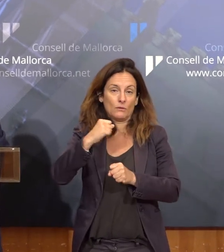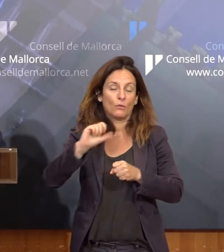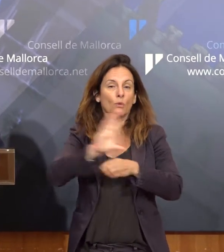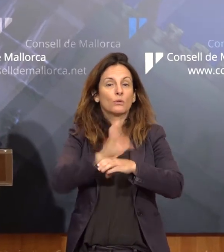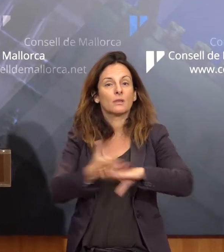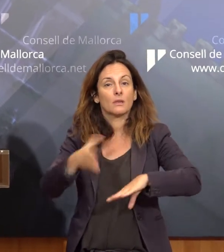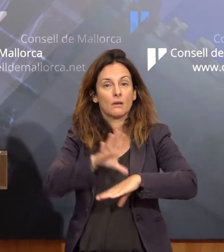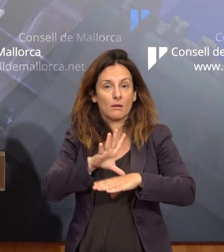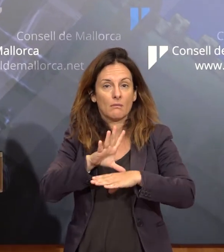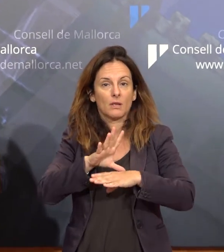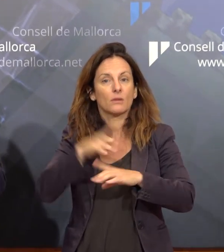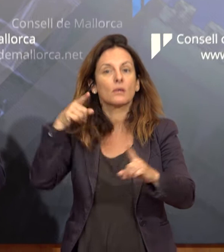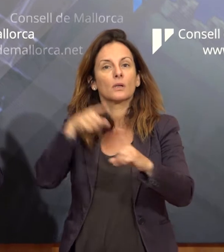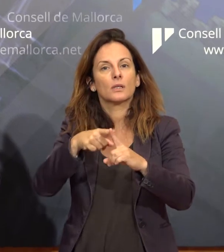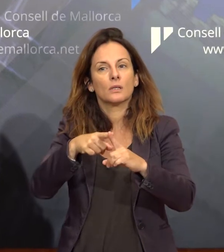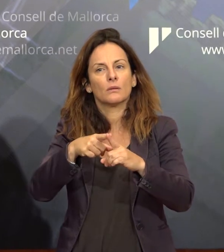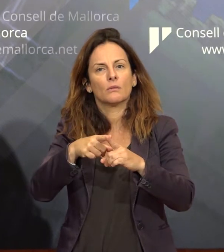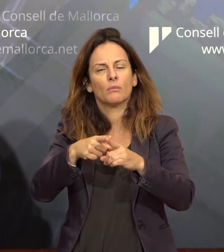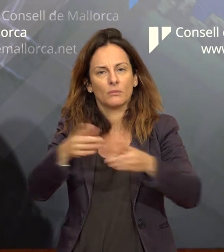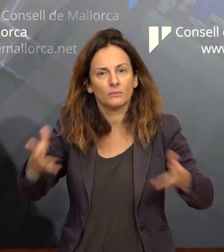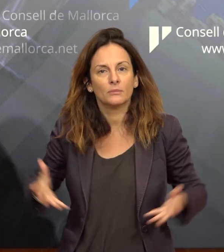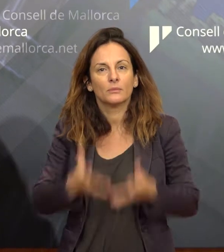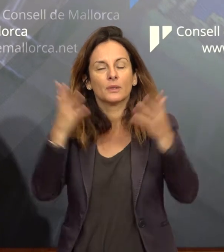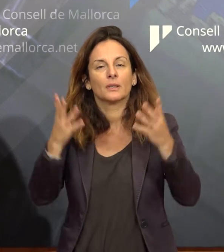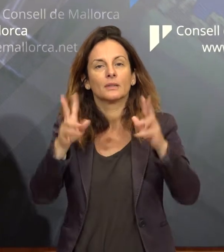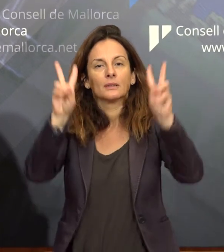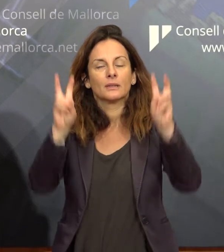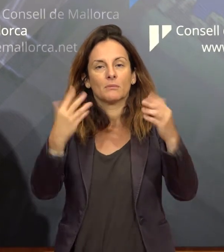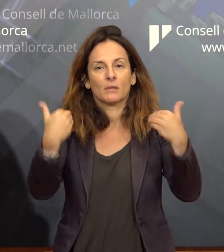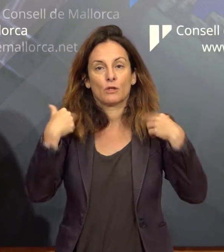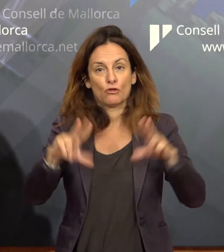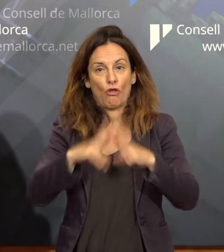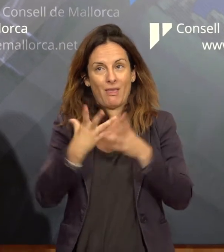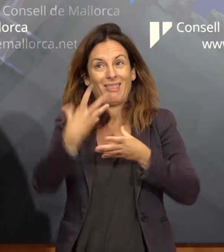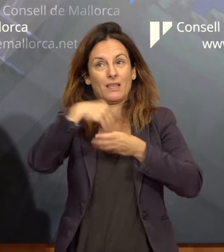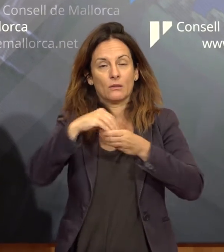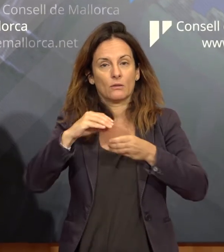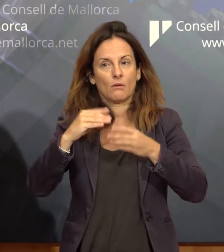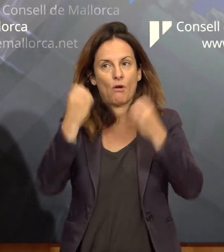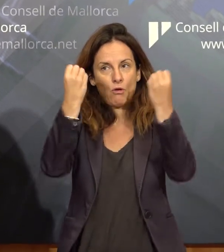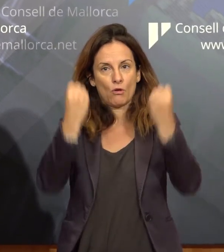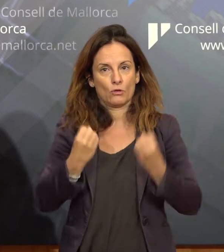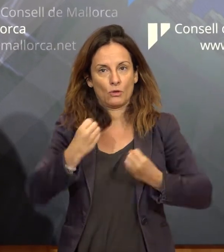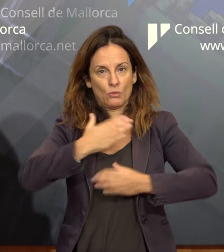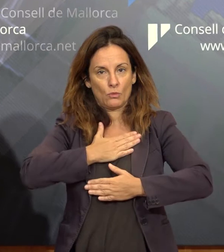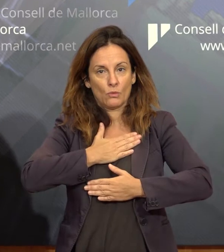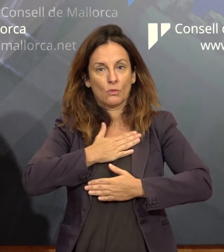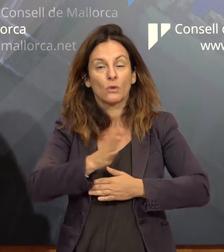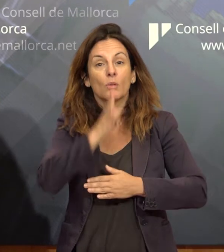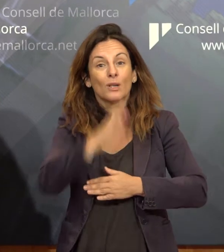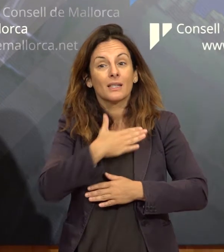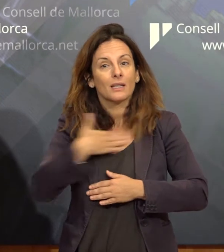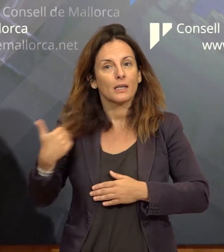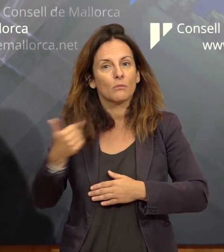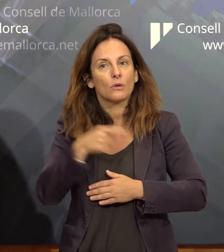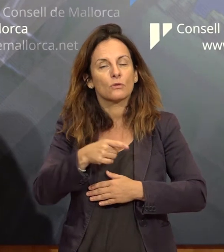impulsar la responsabilitat social dins d'aquesta institució perquè volem que se converteixi en una política emblemàtica, no